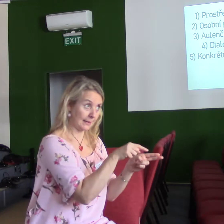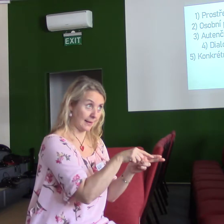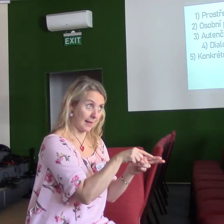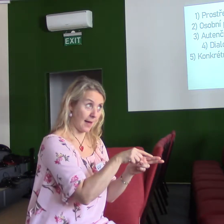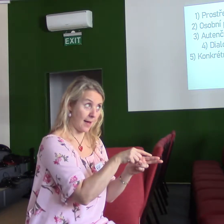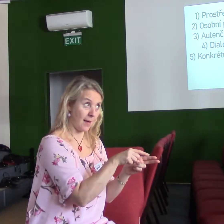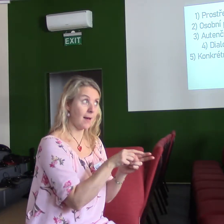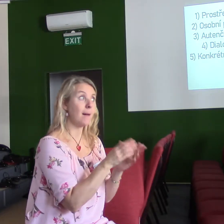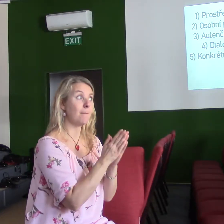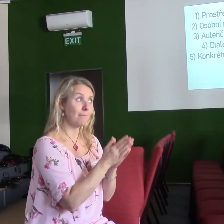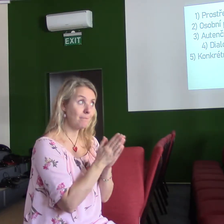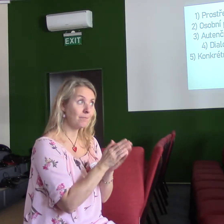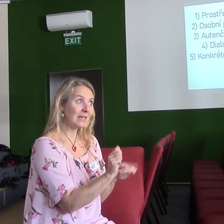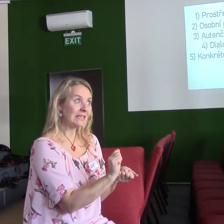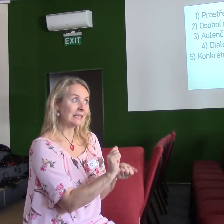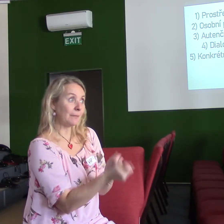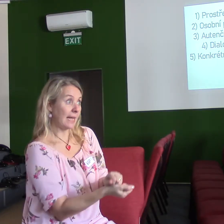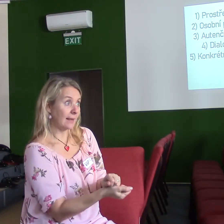lidských životech i v našem regionu.